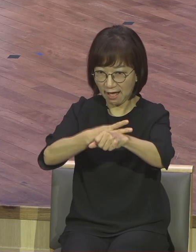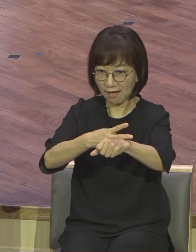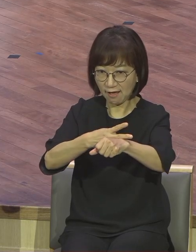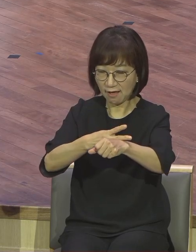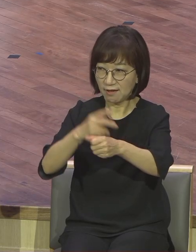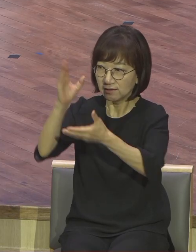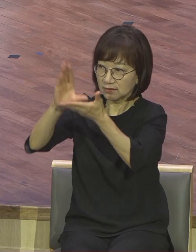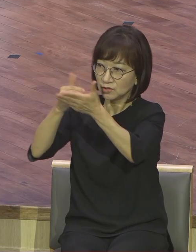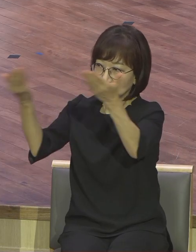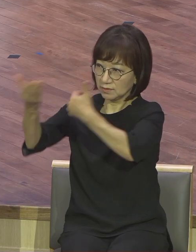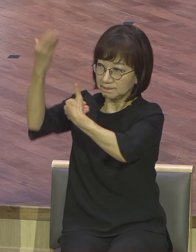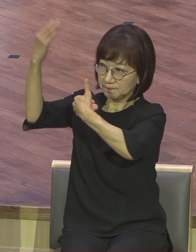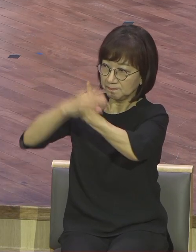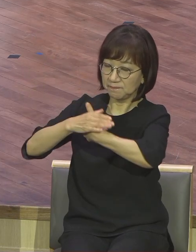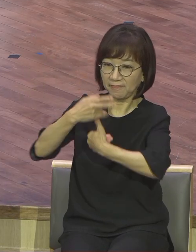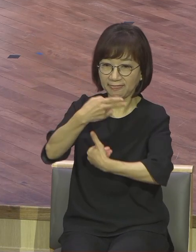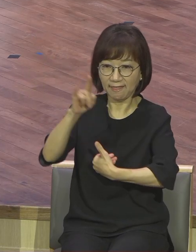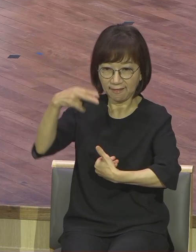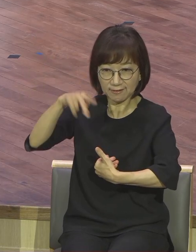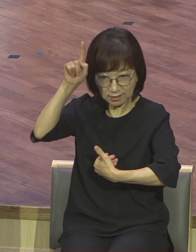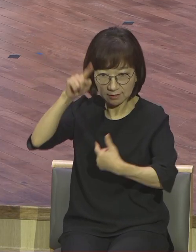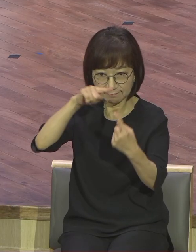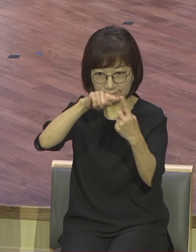정체성을 분명히 여러분 가지고 깨이셔야 돼요.